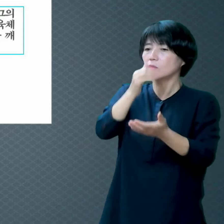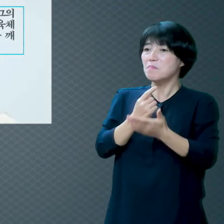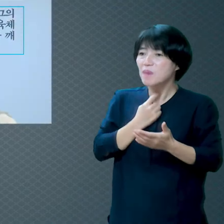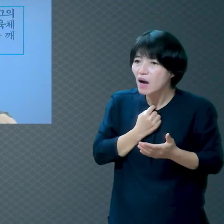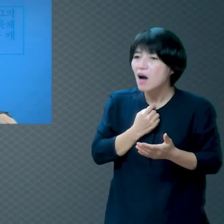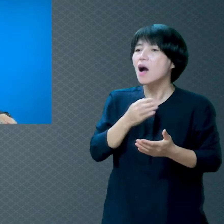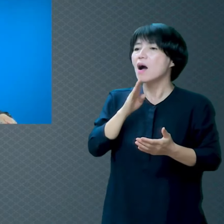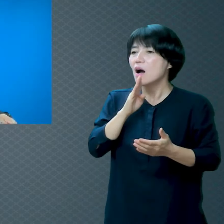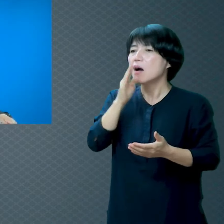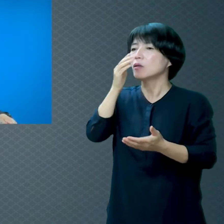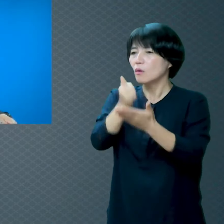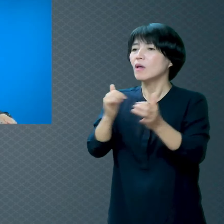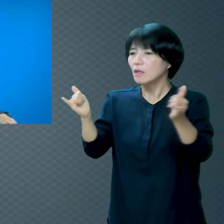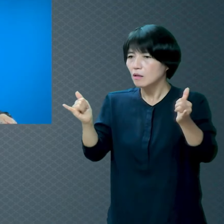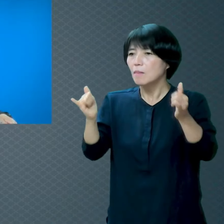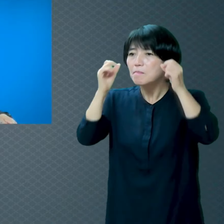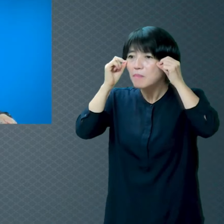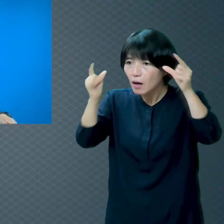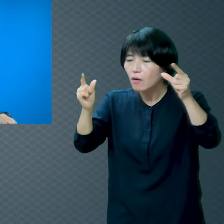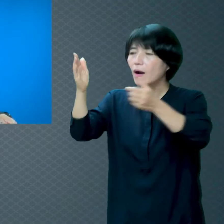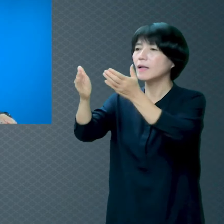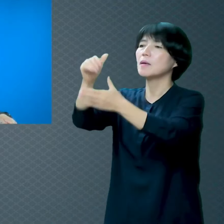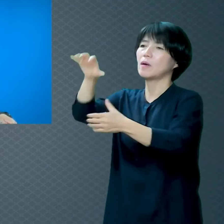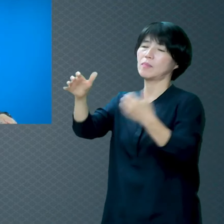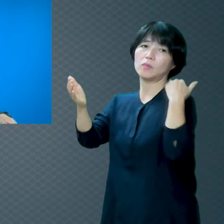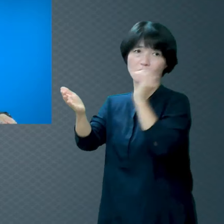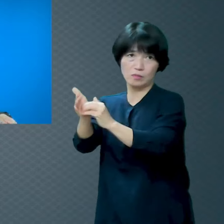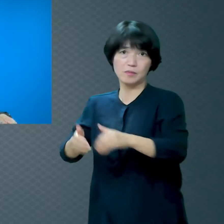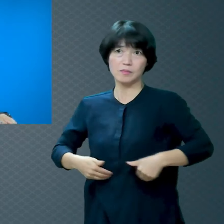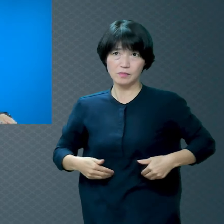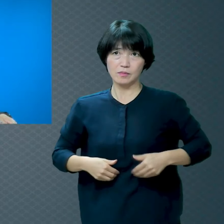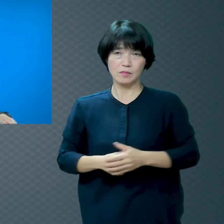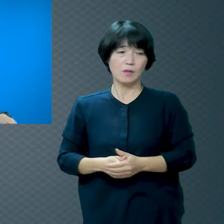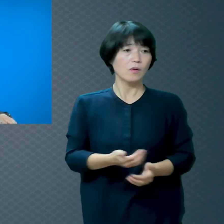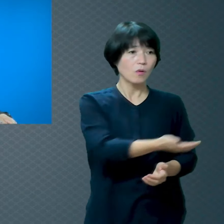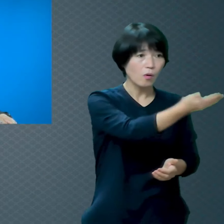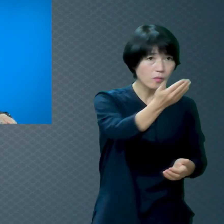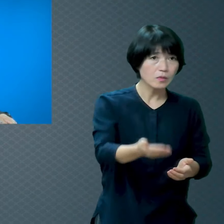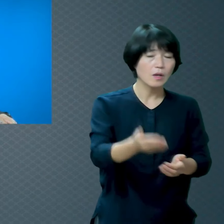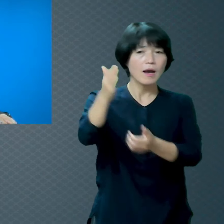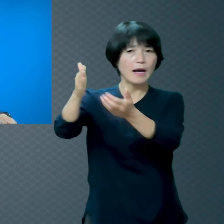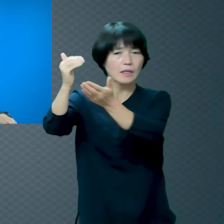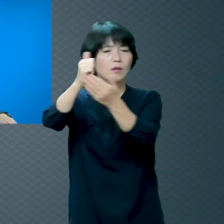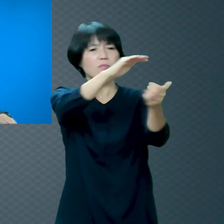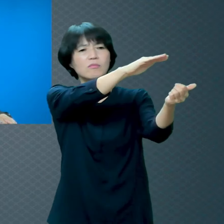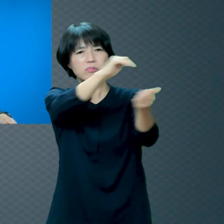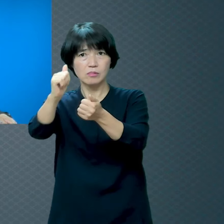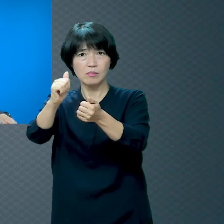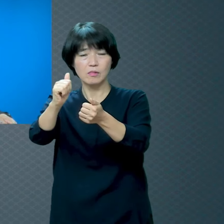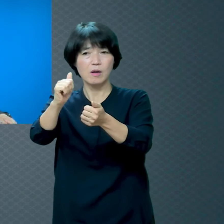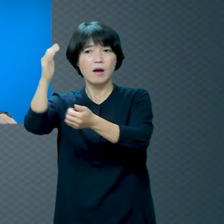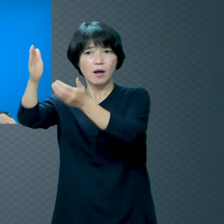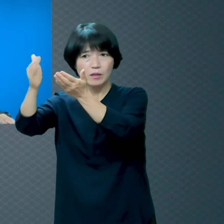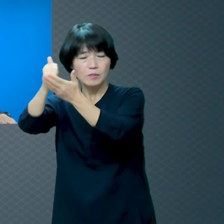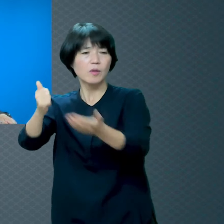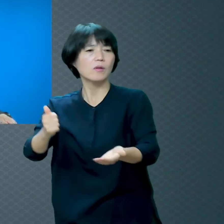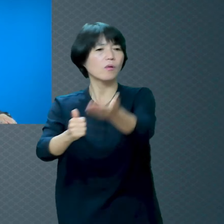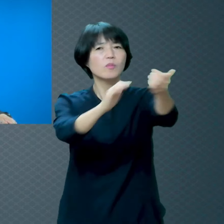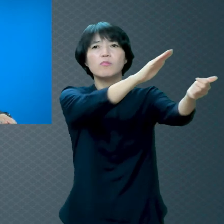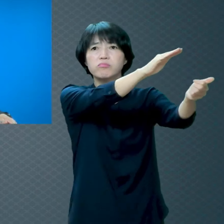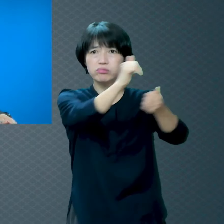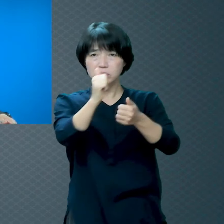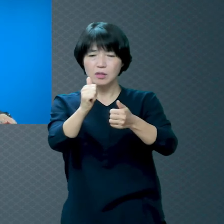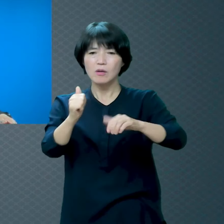하나님의 부르시는 이 음성을 거부하시면 안 돼요 하나님이 우리를 부르고 있잖아요 마음